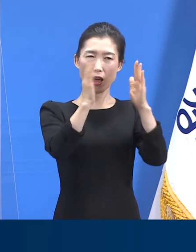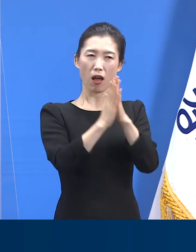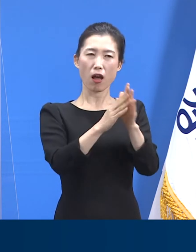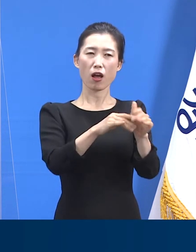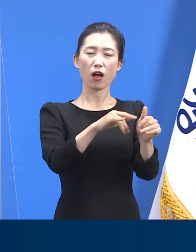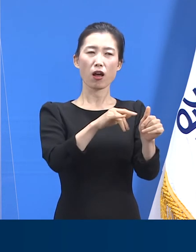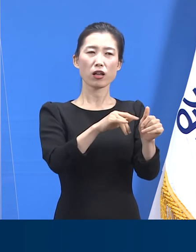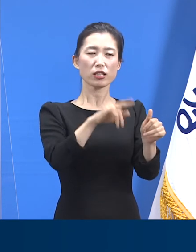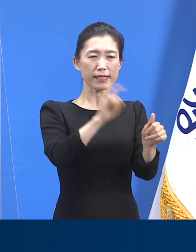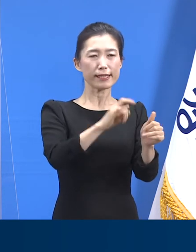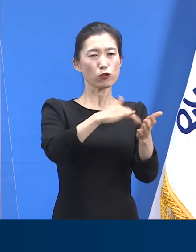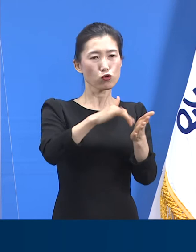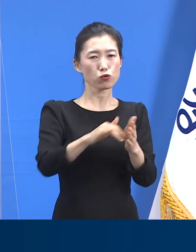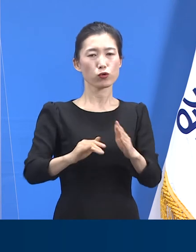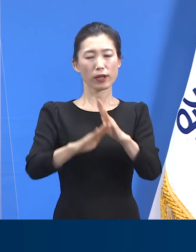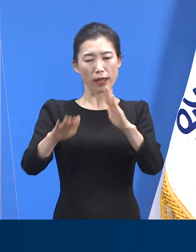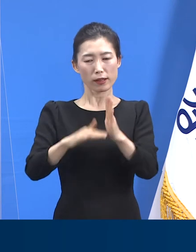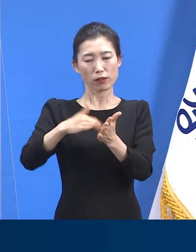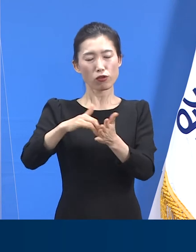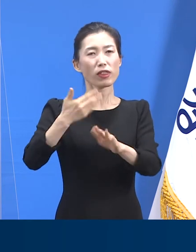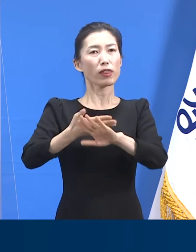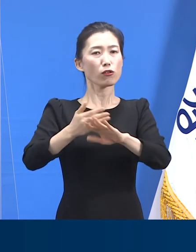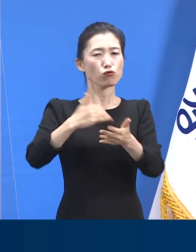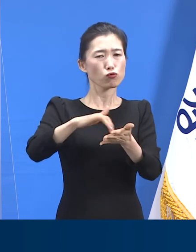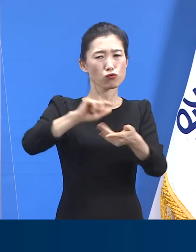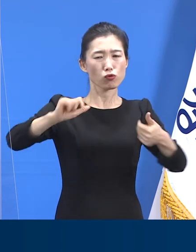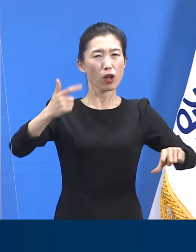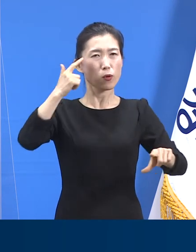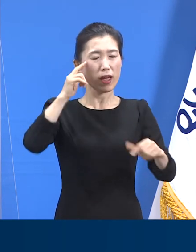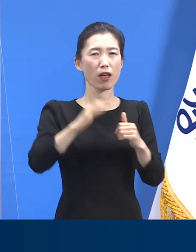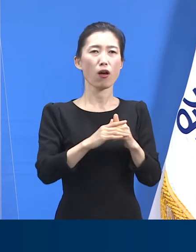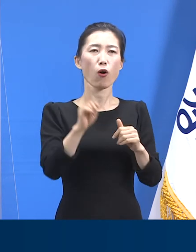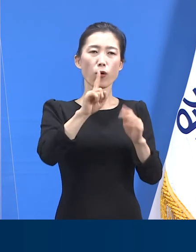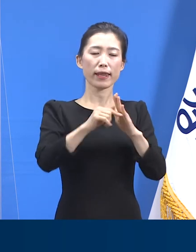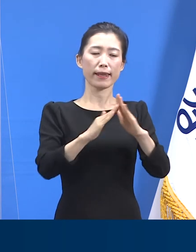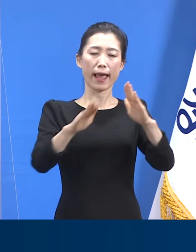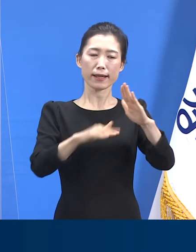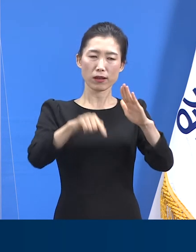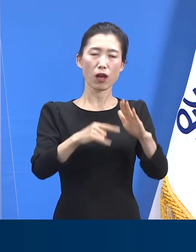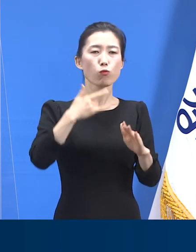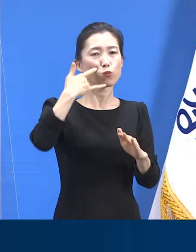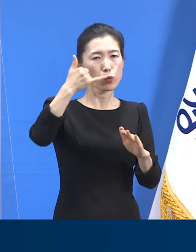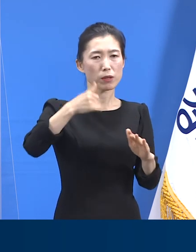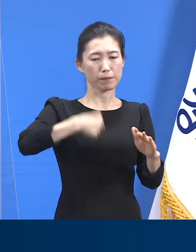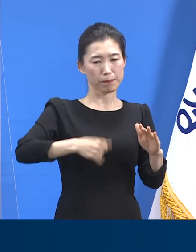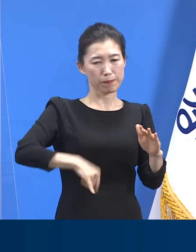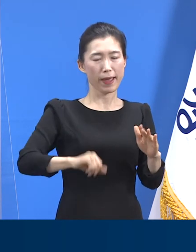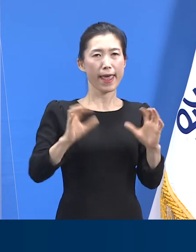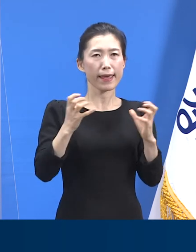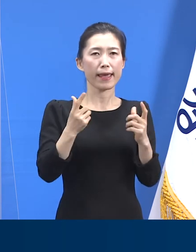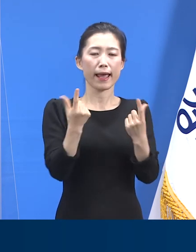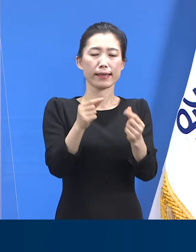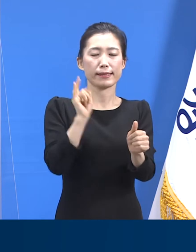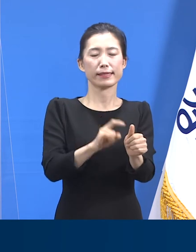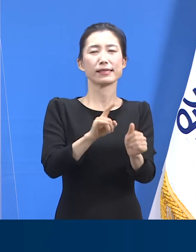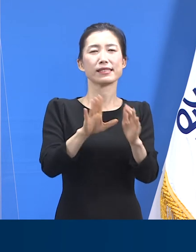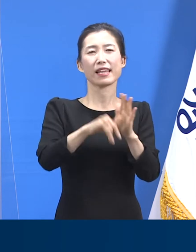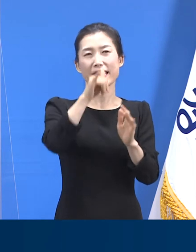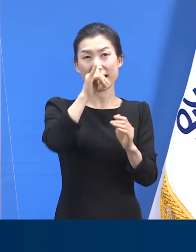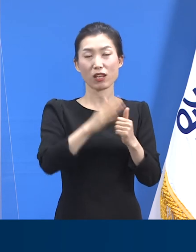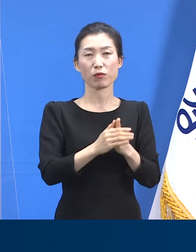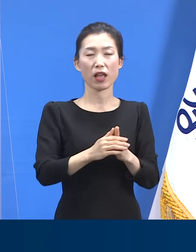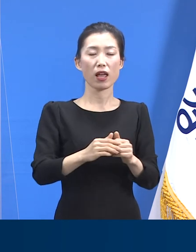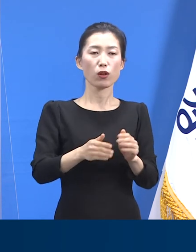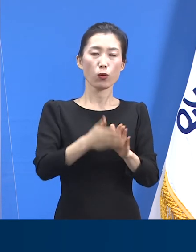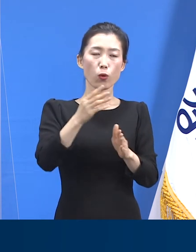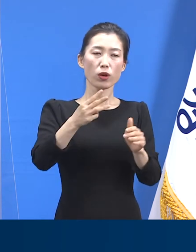가정수가 다른 이유는 한 가정에서 어린이와 보호자가 동시 확진되는 경우가 있기 때문입니다. 도내 31개